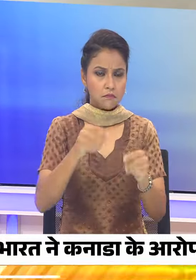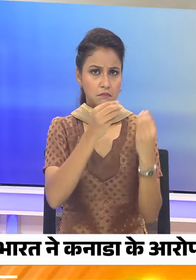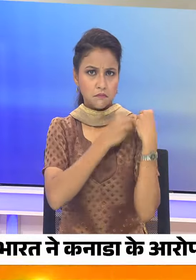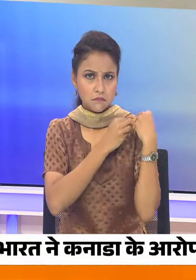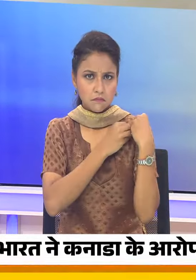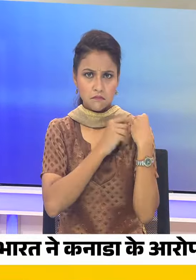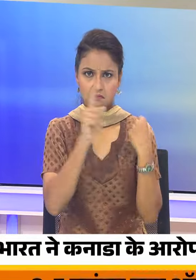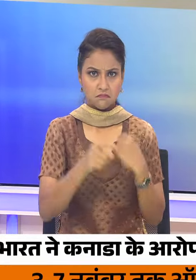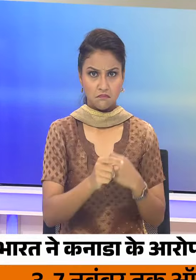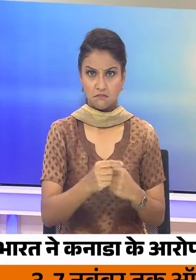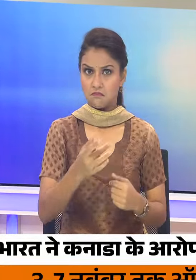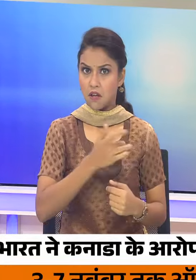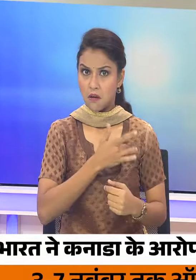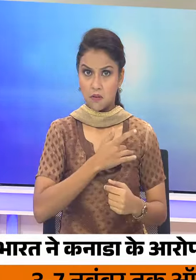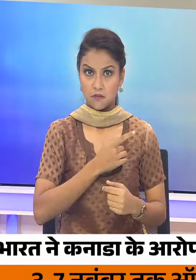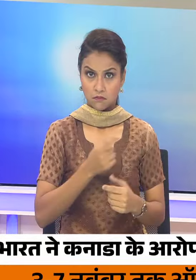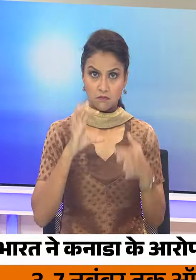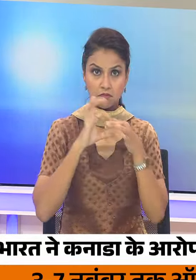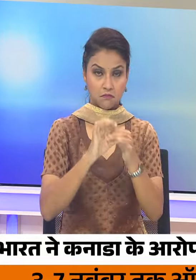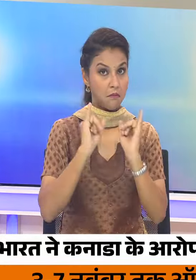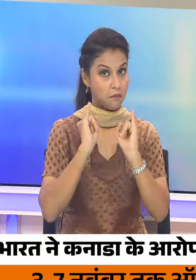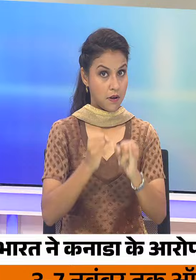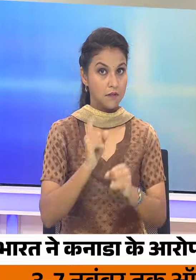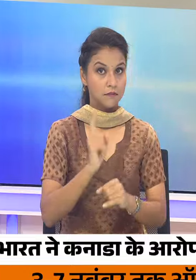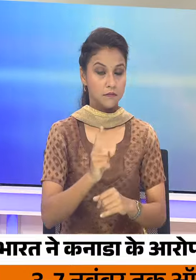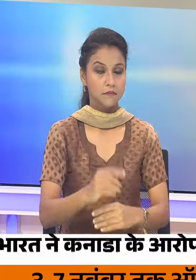हरकतों से संबंध होंगे खराब